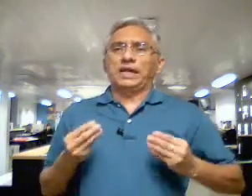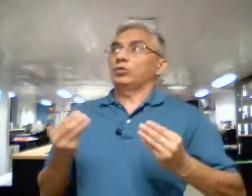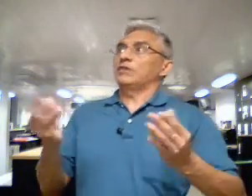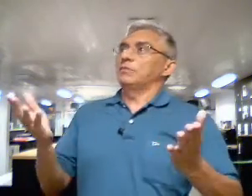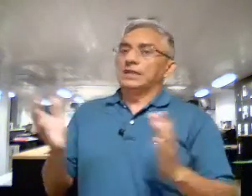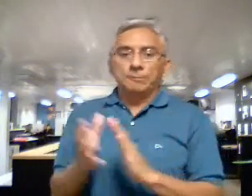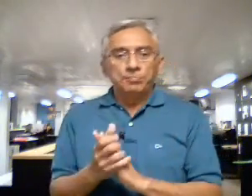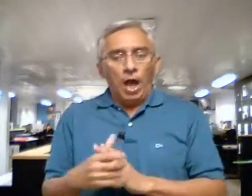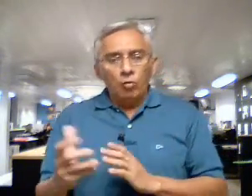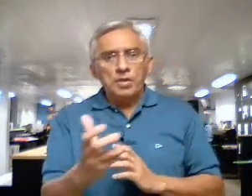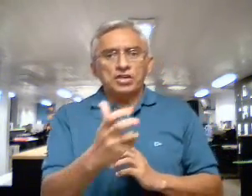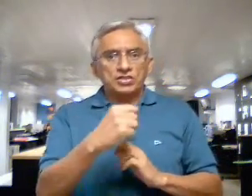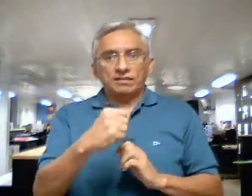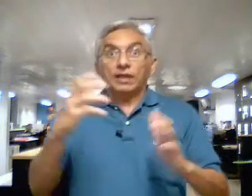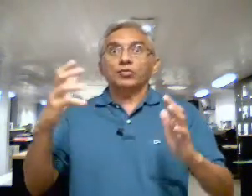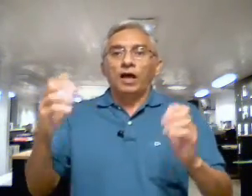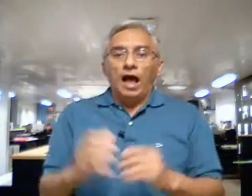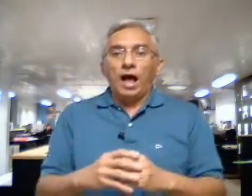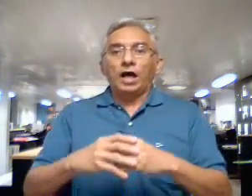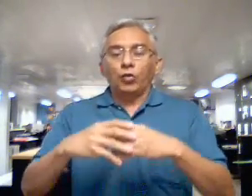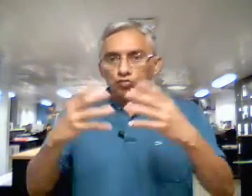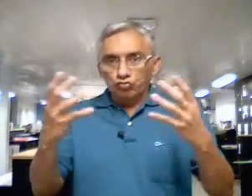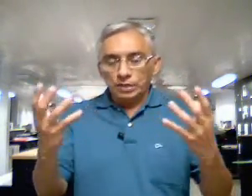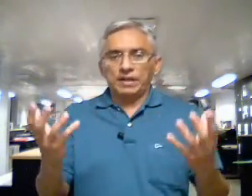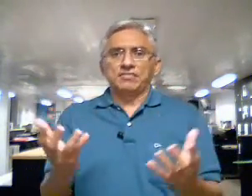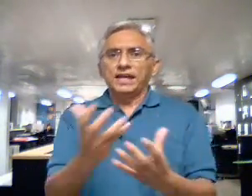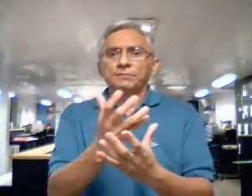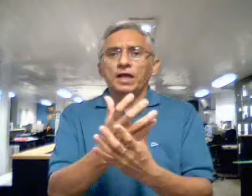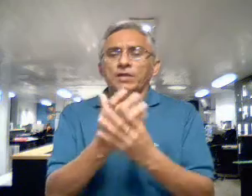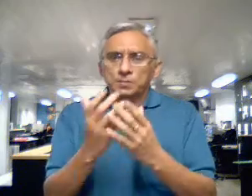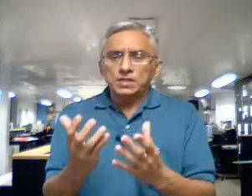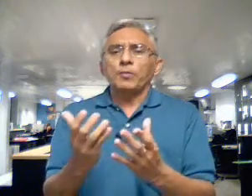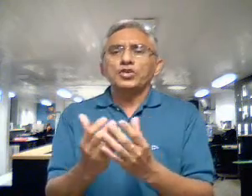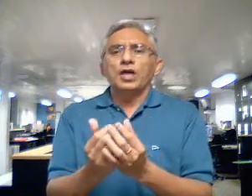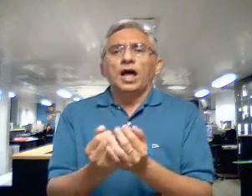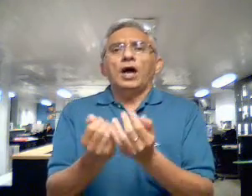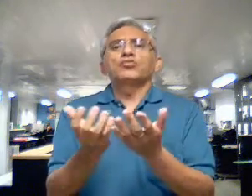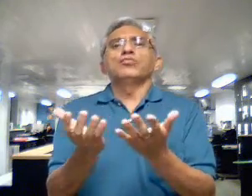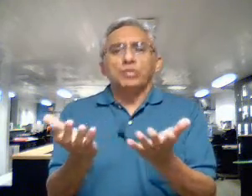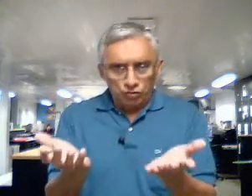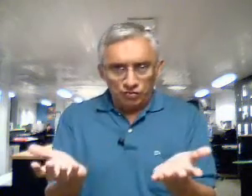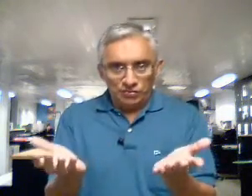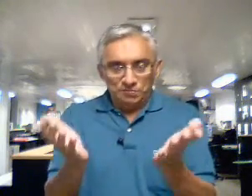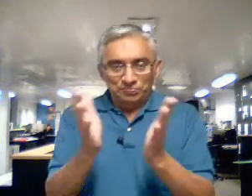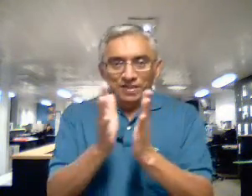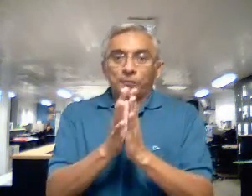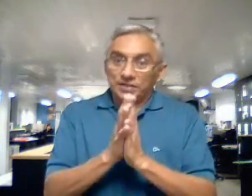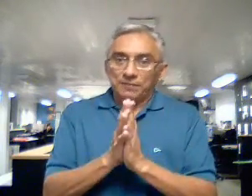pregador da família, é um homem que está atento à conjuntura brasileira, mas principalmente aos humildes. Pois é,